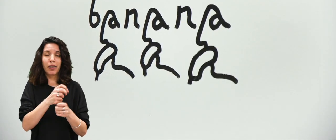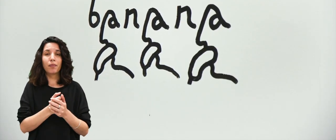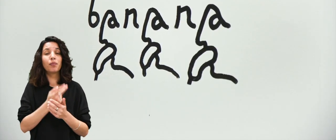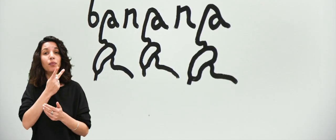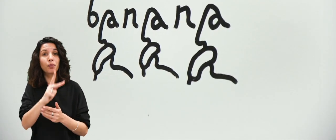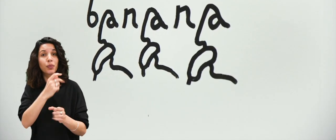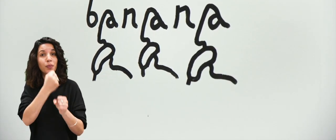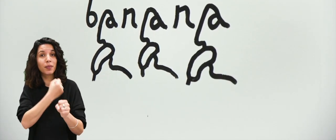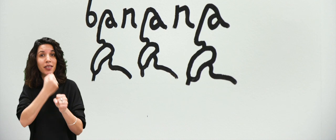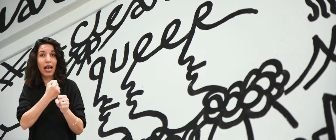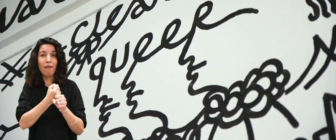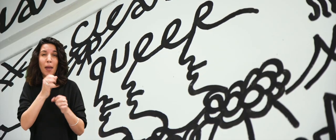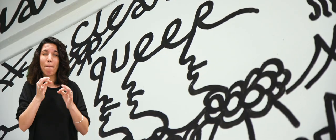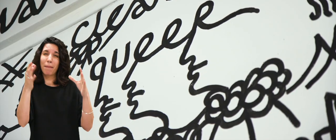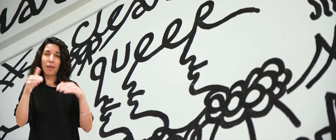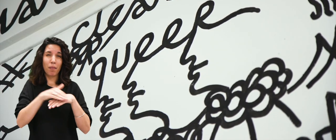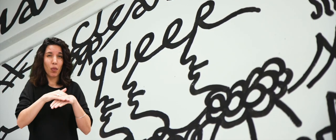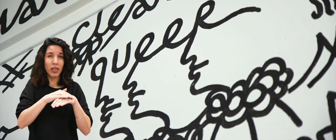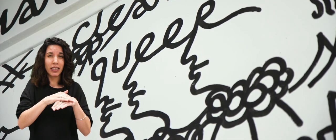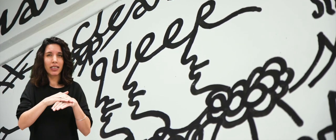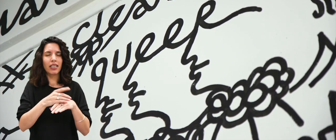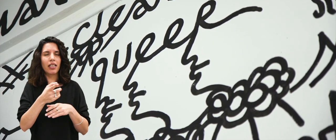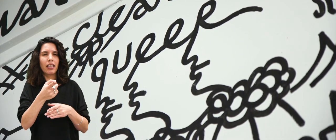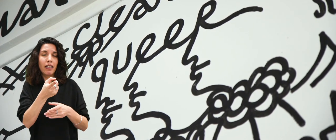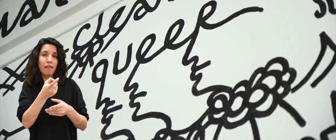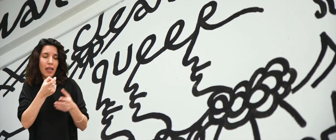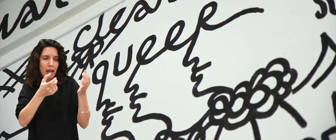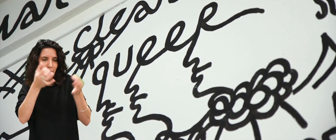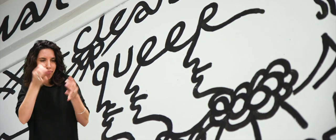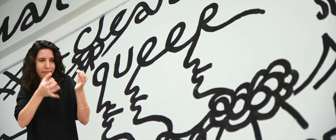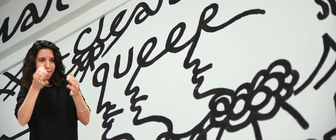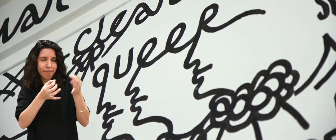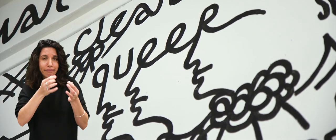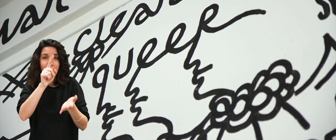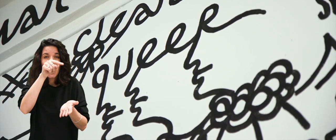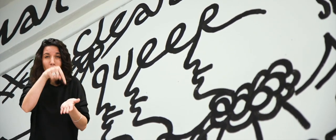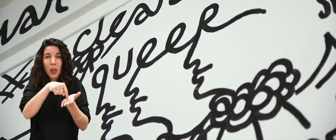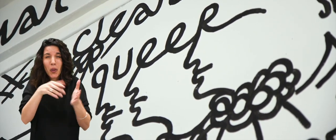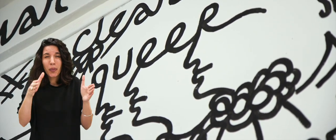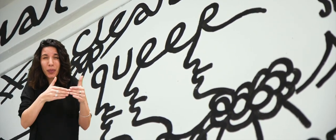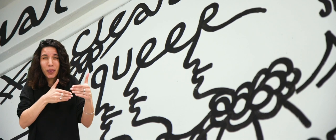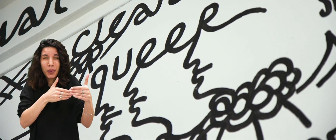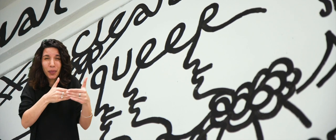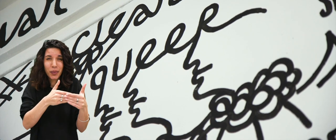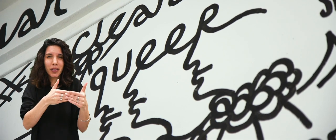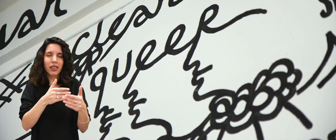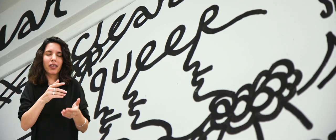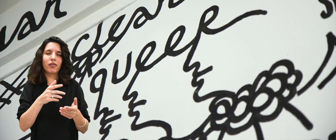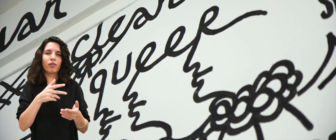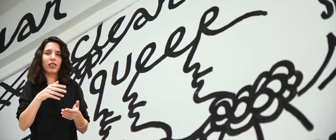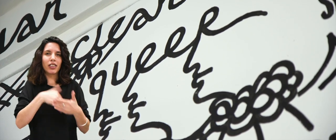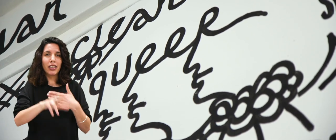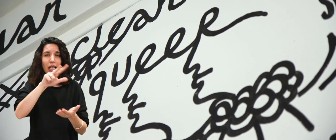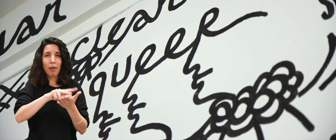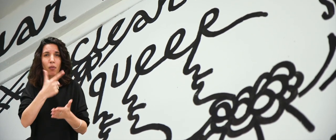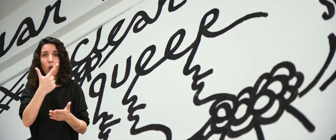Babi, c'est que c'est une pratique éminemment politique qui vient d'un lieu de production qui, historiquement, pendant très longtemps, a été extrêmement modeste. Il avait deux mètres